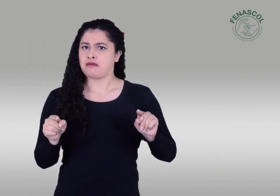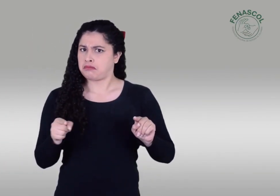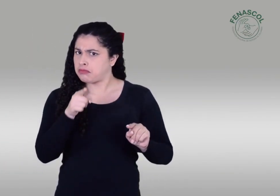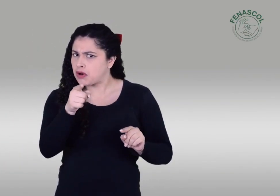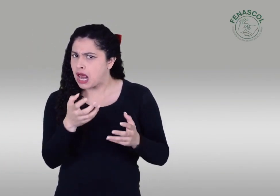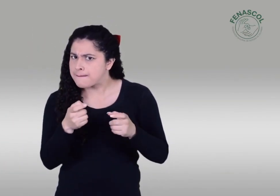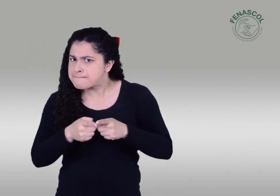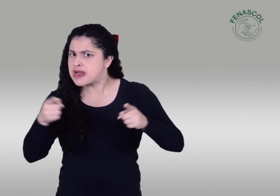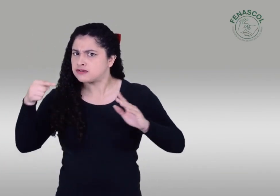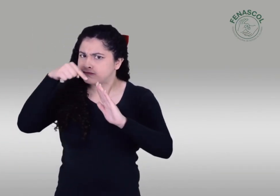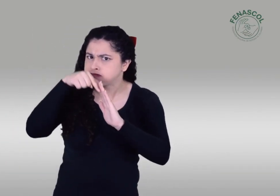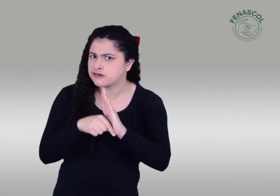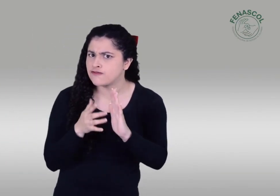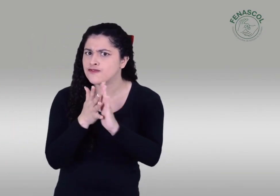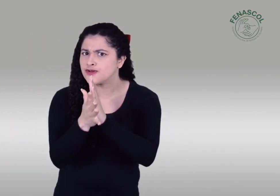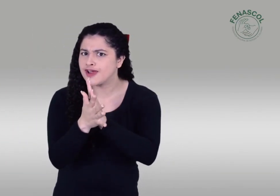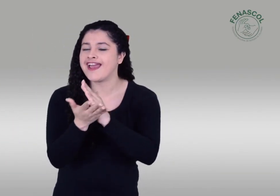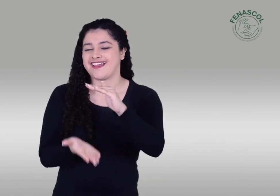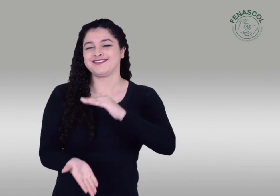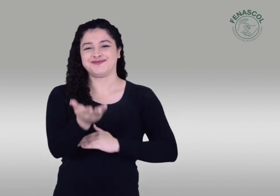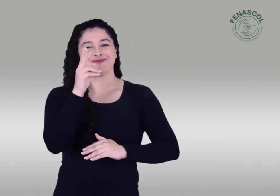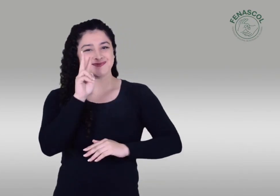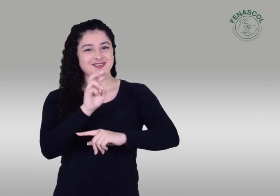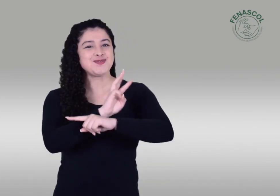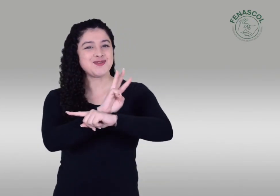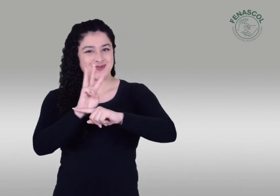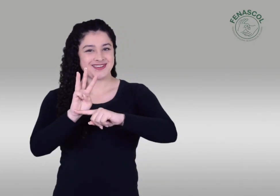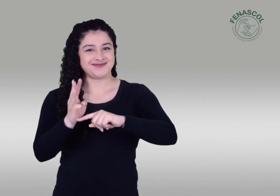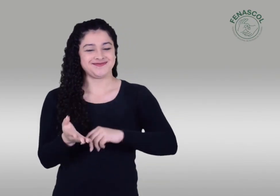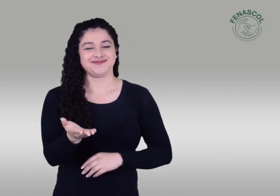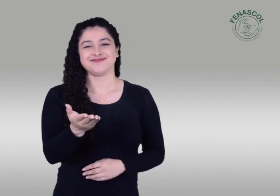información sobre este tema, puedes ingresar a la siguiente página web.